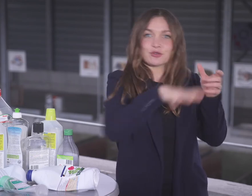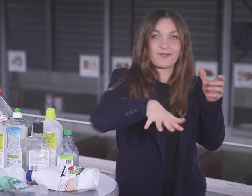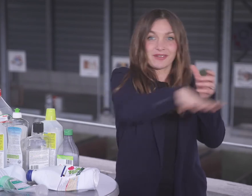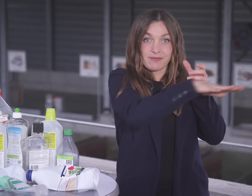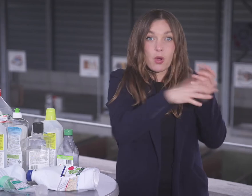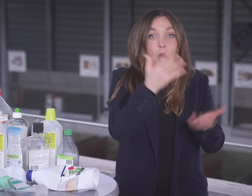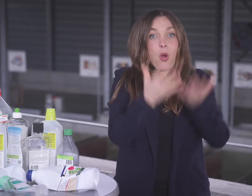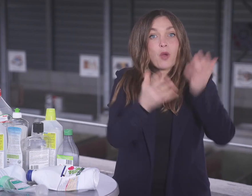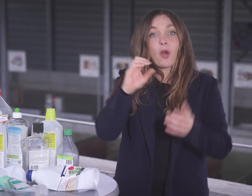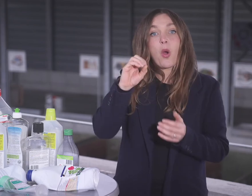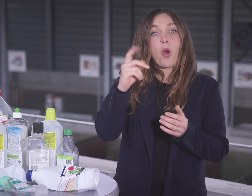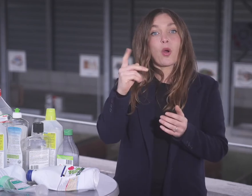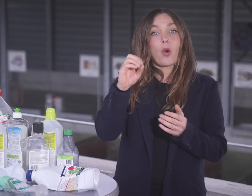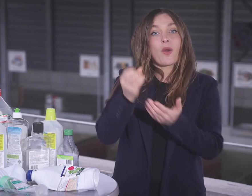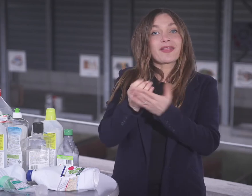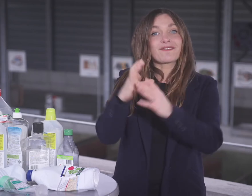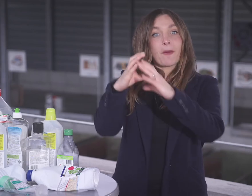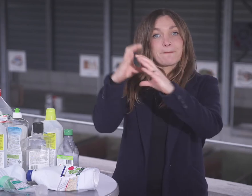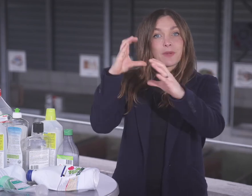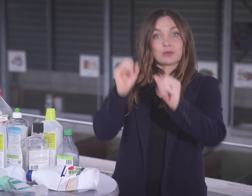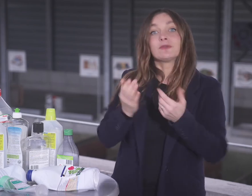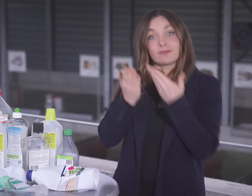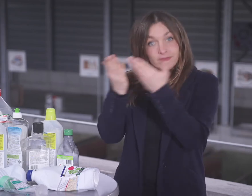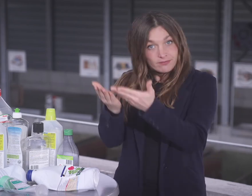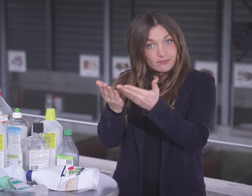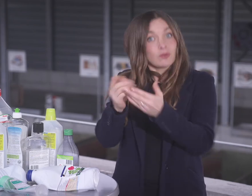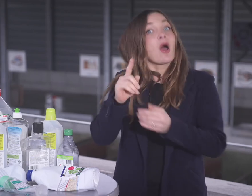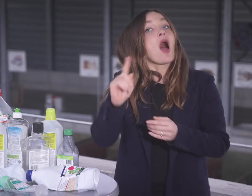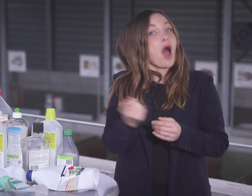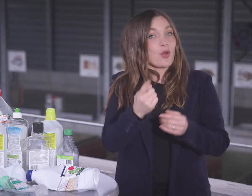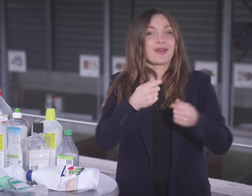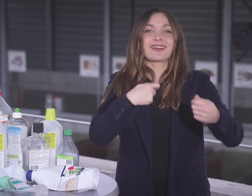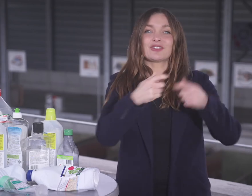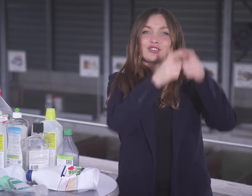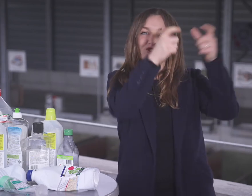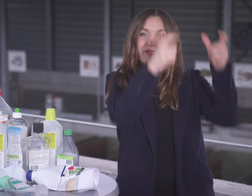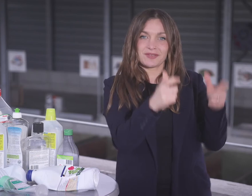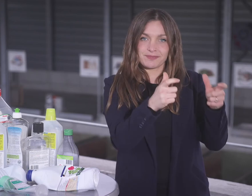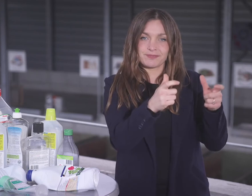Plastikflaschensammlung, in den Entsorgungshöfen, im Öko-Infomobil oder in den Geschäften.